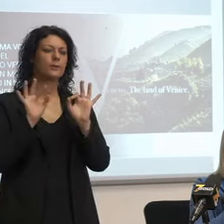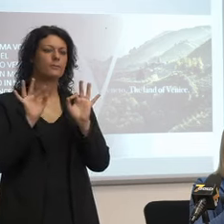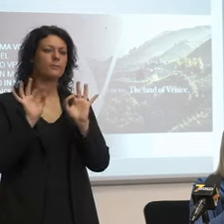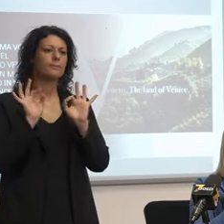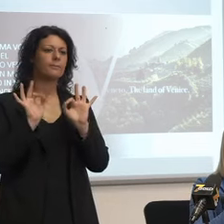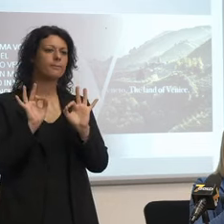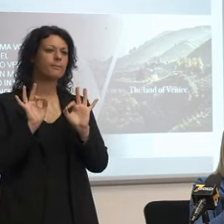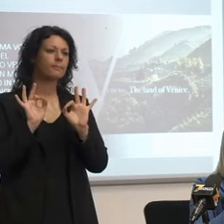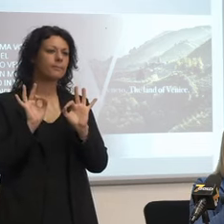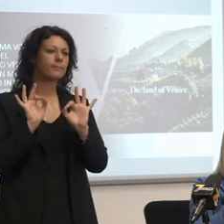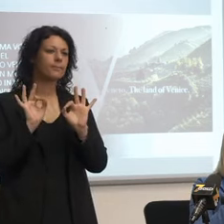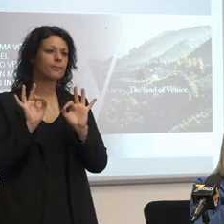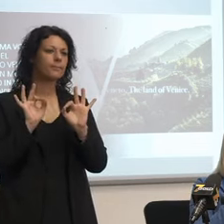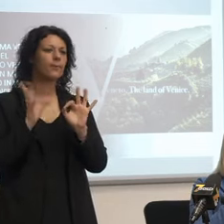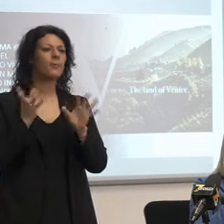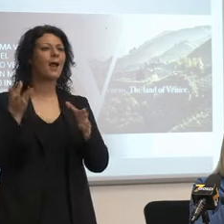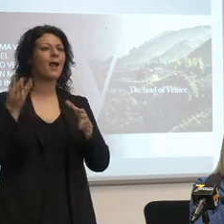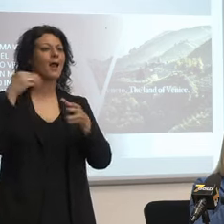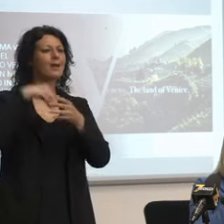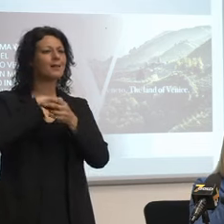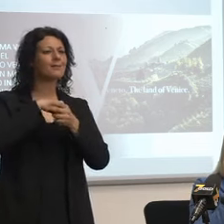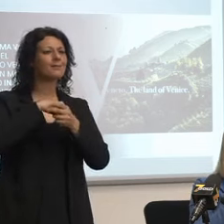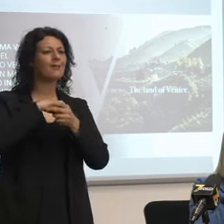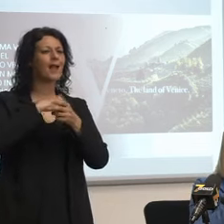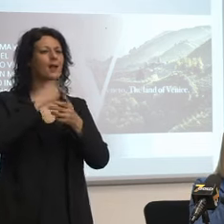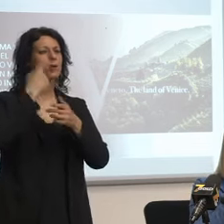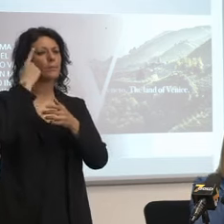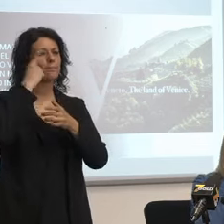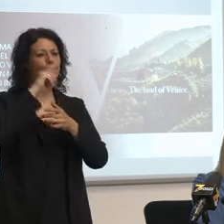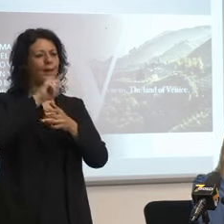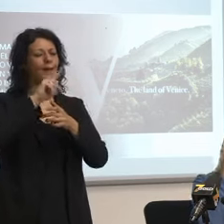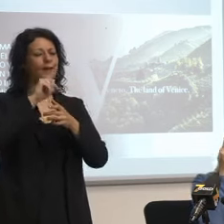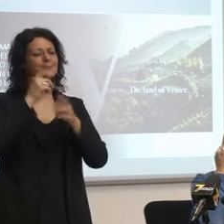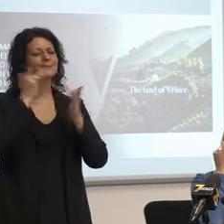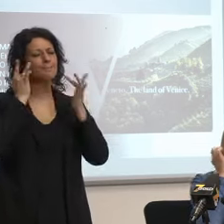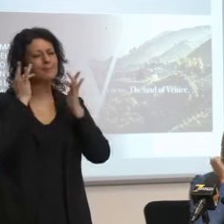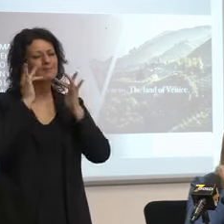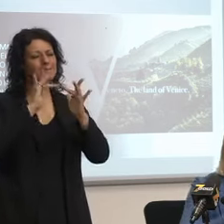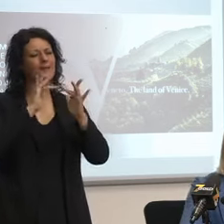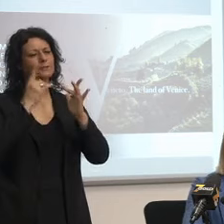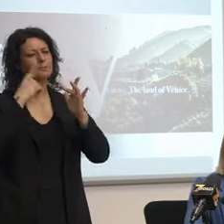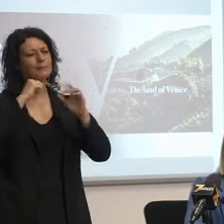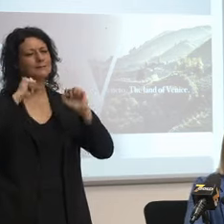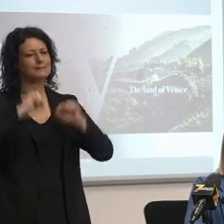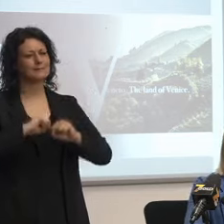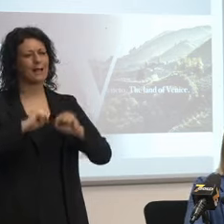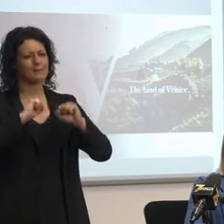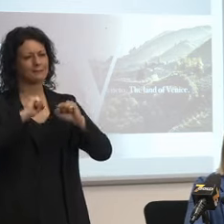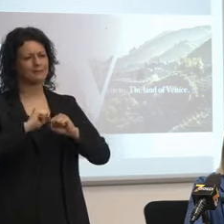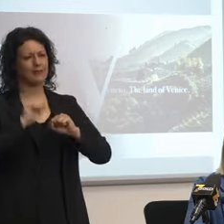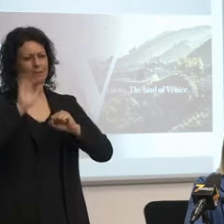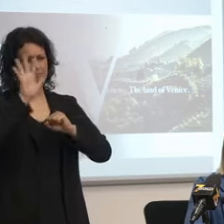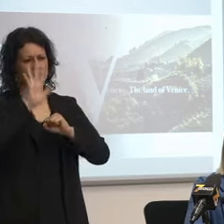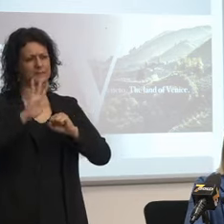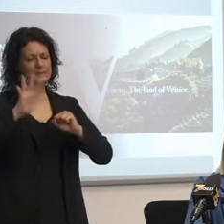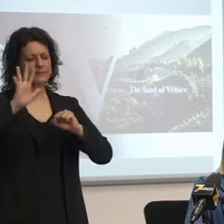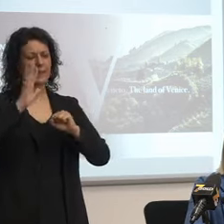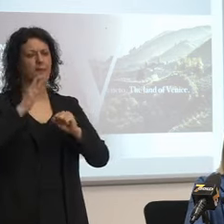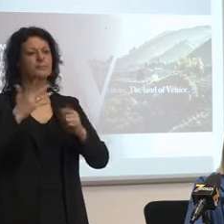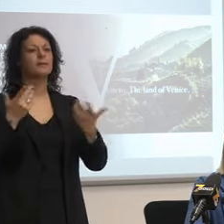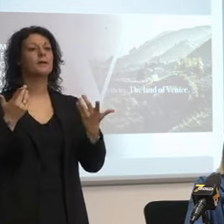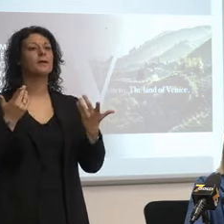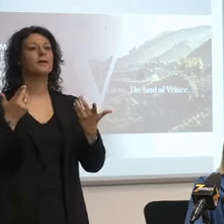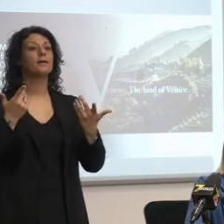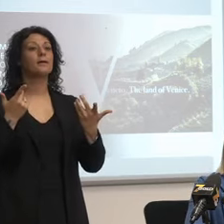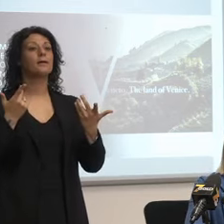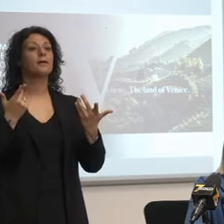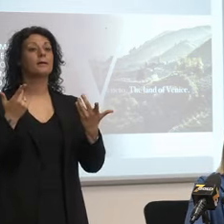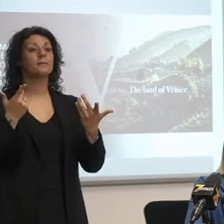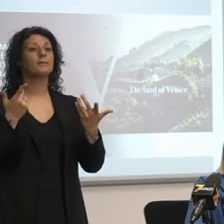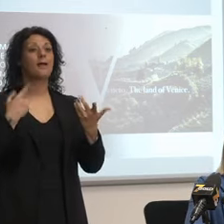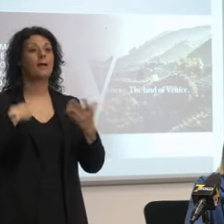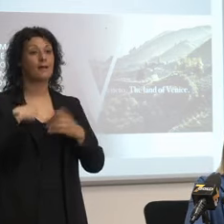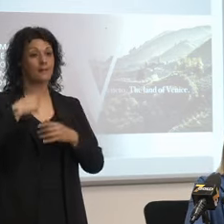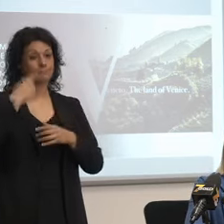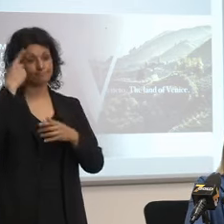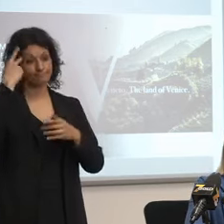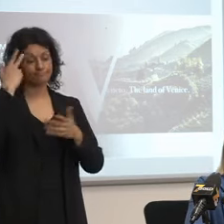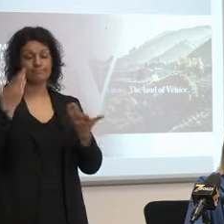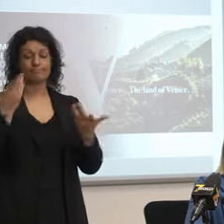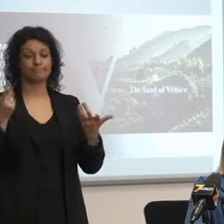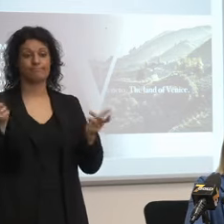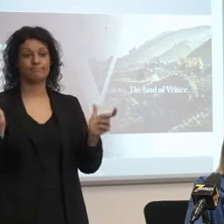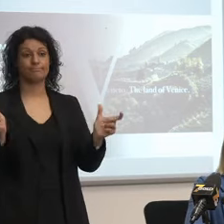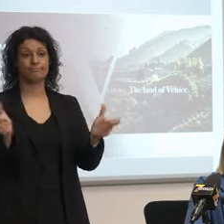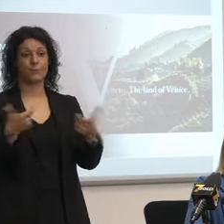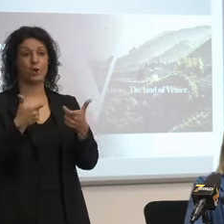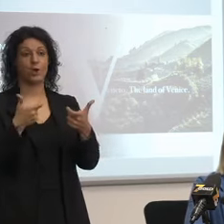insomma semplificazione quinta commissione sanità mi sembra insomma vado a memoria che però sapete ci è stato impugnato cioè nel senso ci hanno chiesto